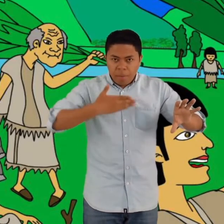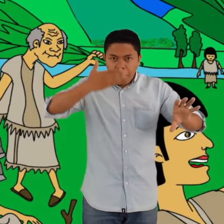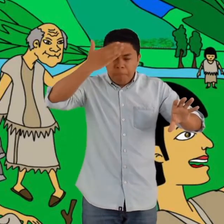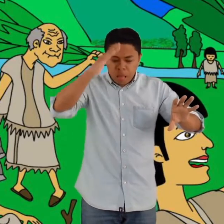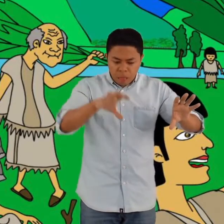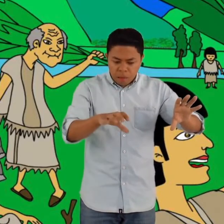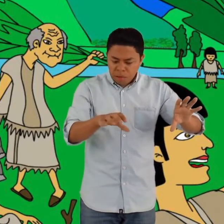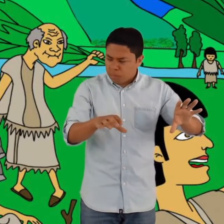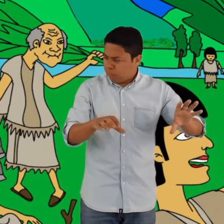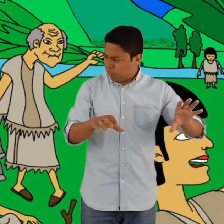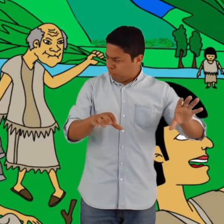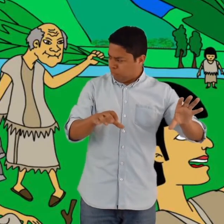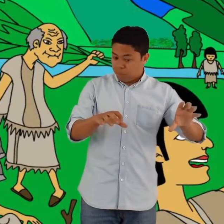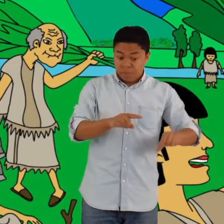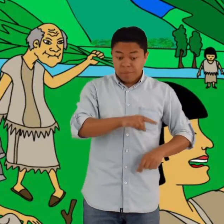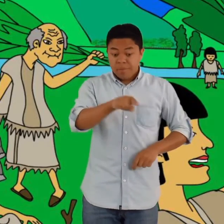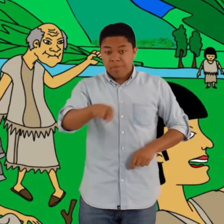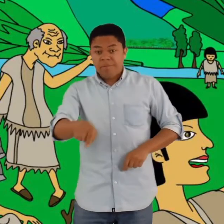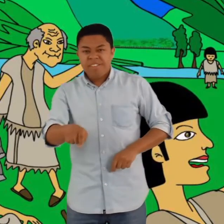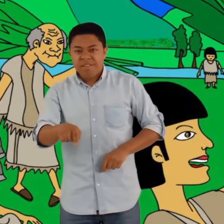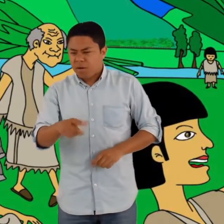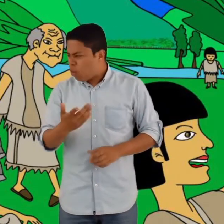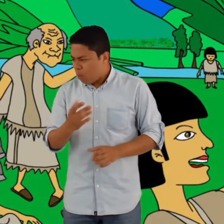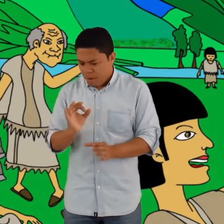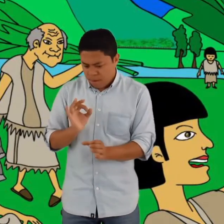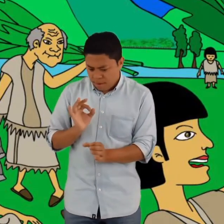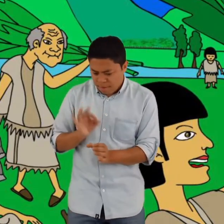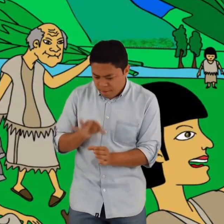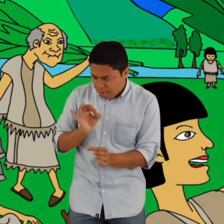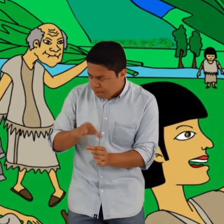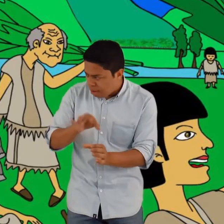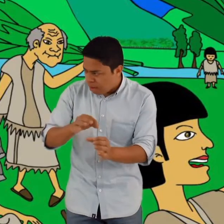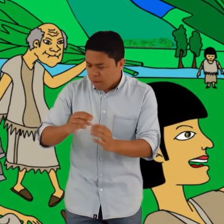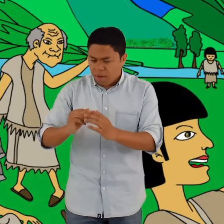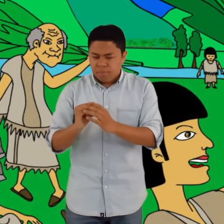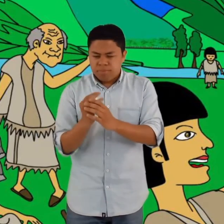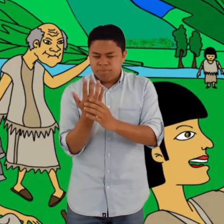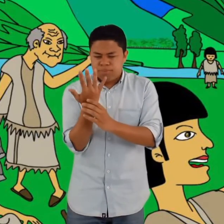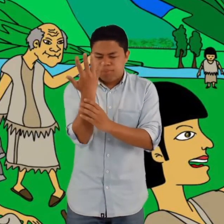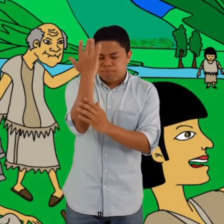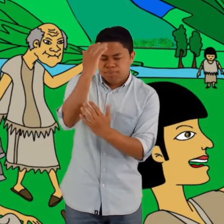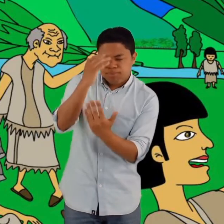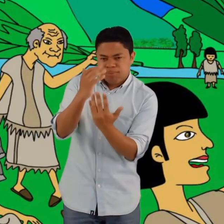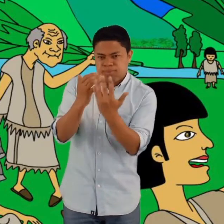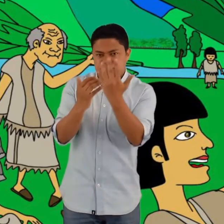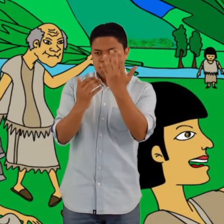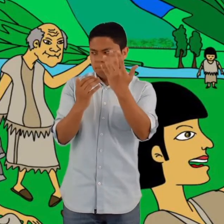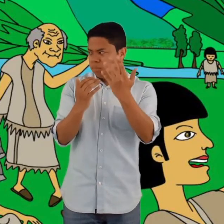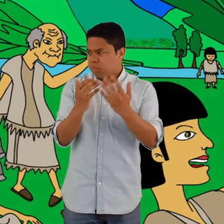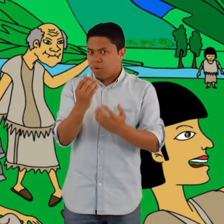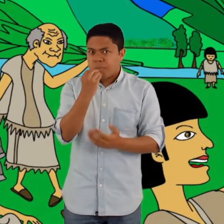madera. Luego le enseñaron cómo debía sembrar y cosechar los frutos.